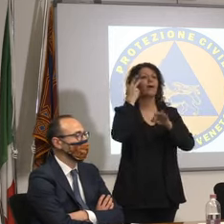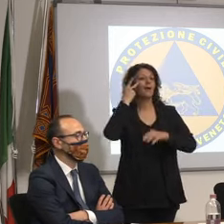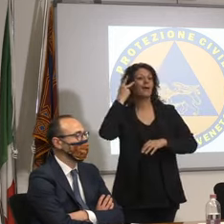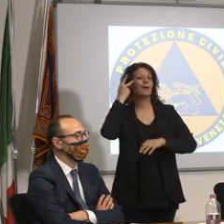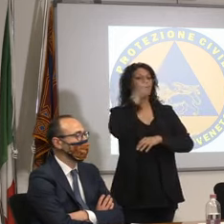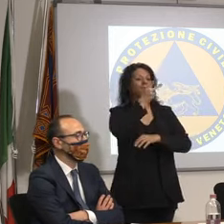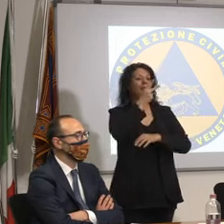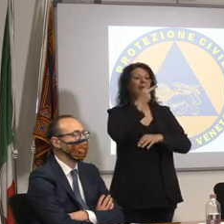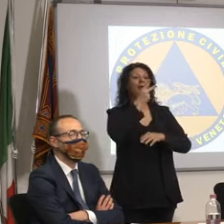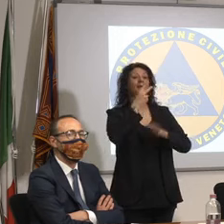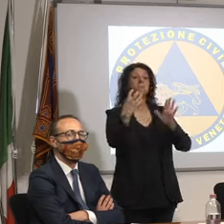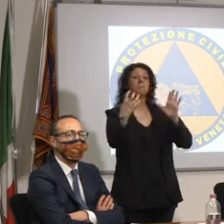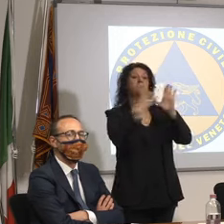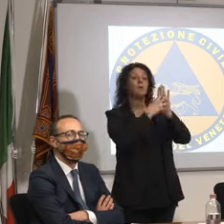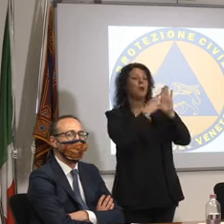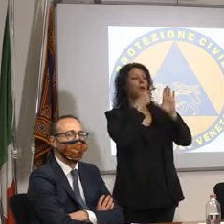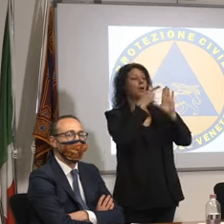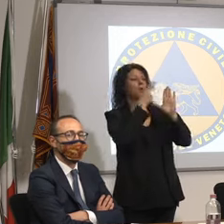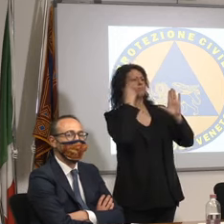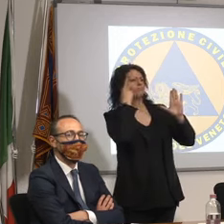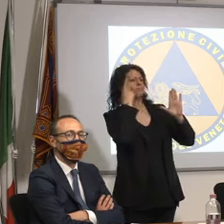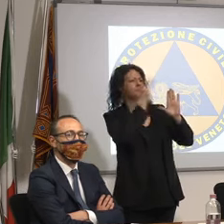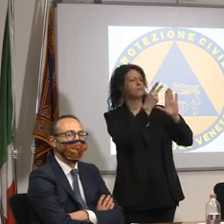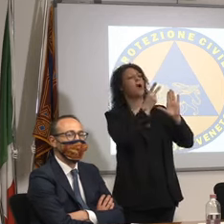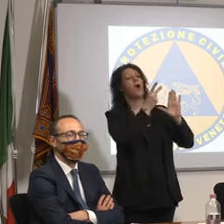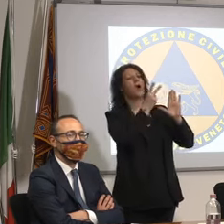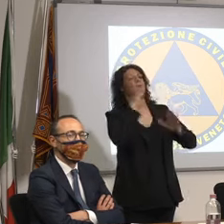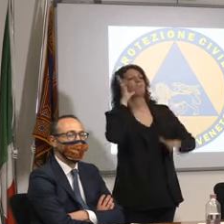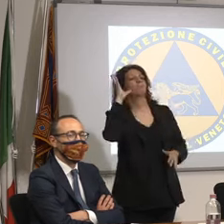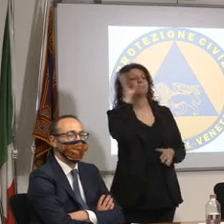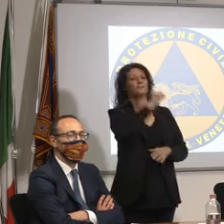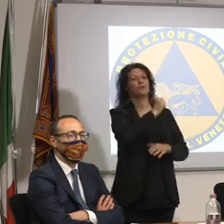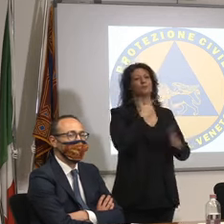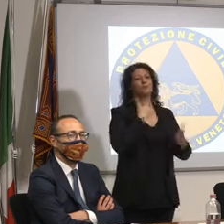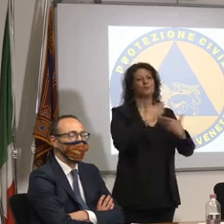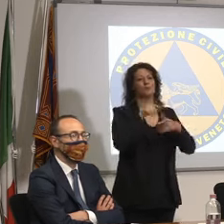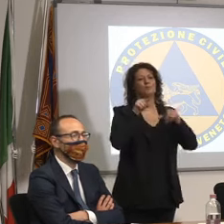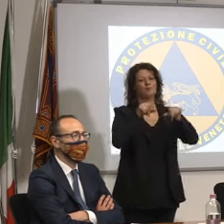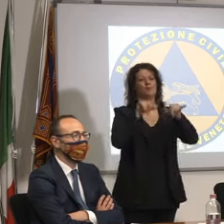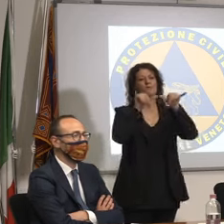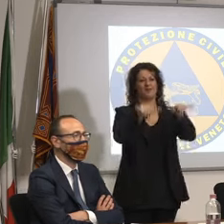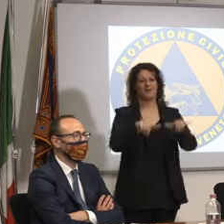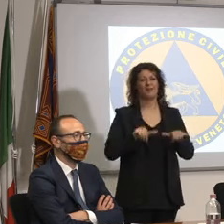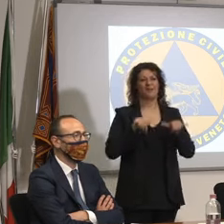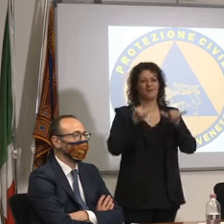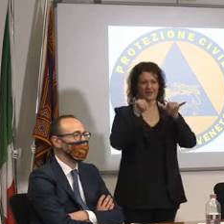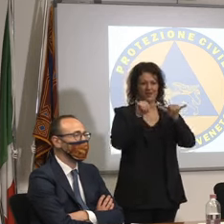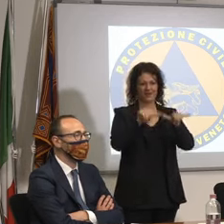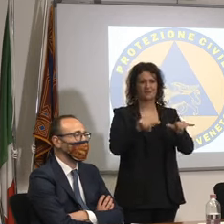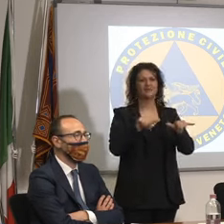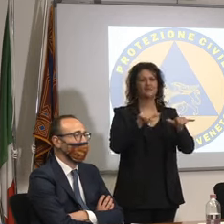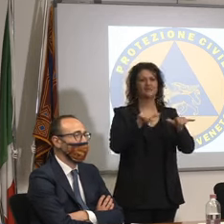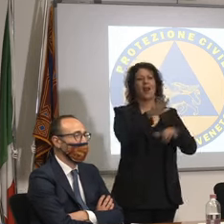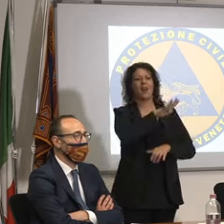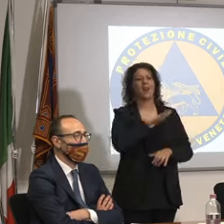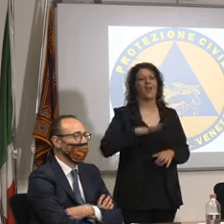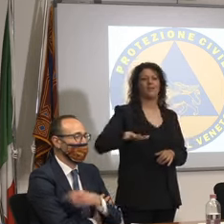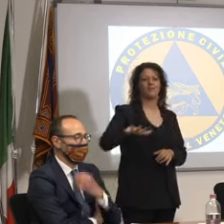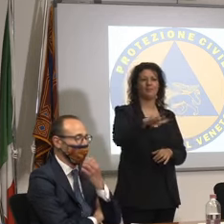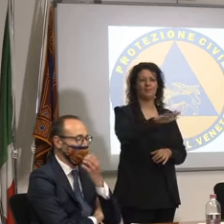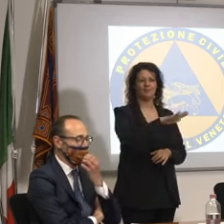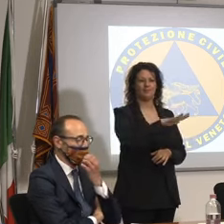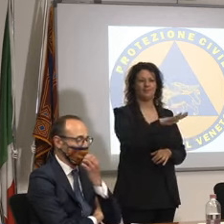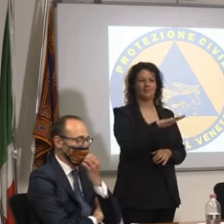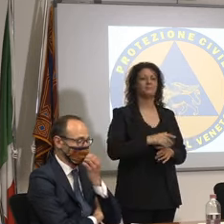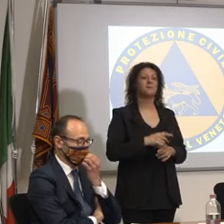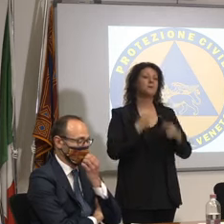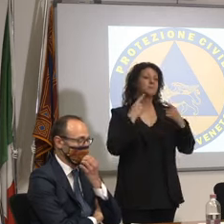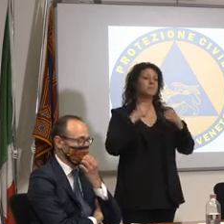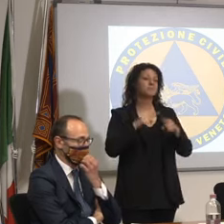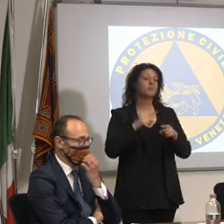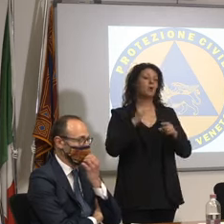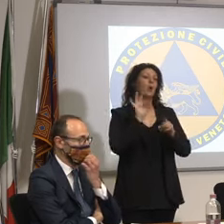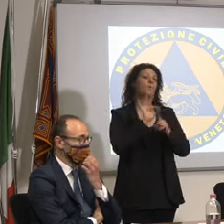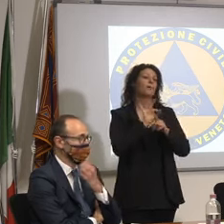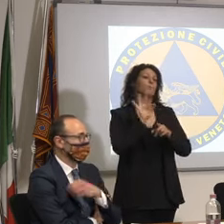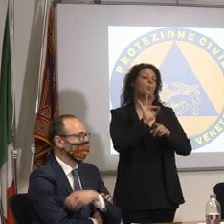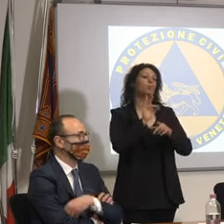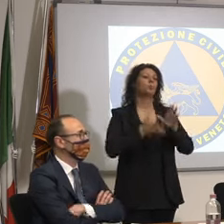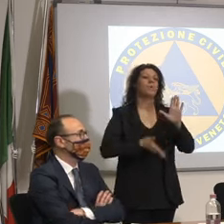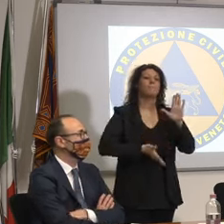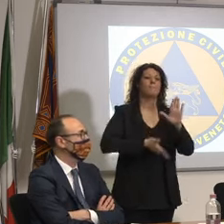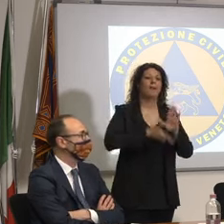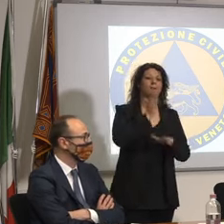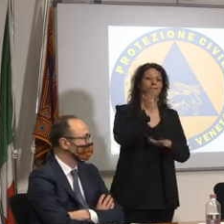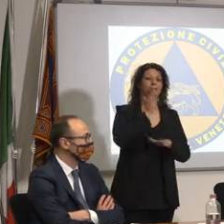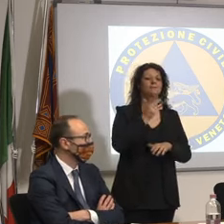quel monumento e vedi the land of Venice cioè la terra di Venezia e penso che questo sia il punto di partenza poi con moltissime